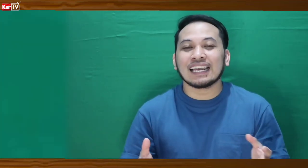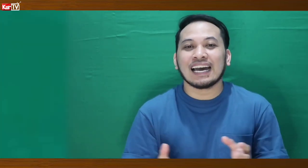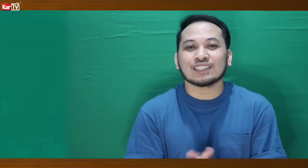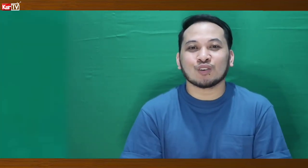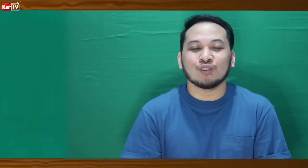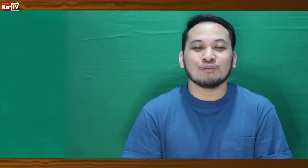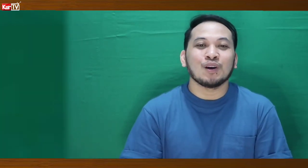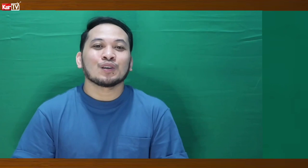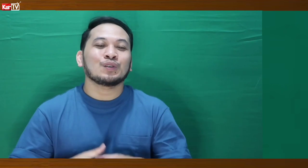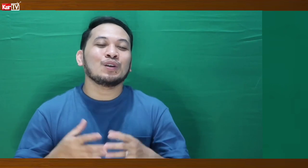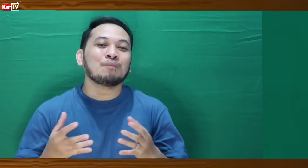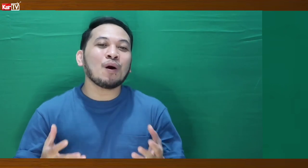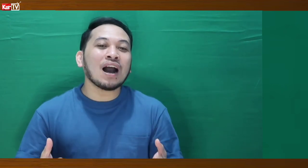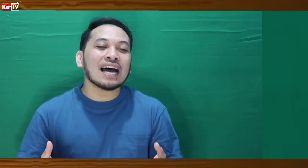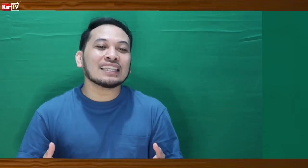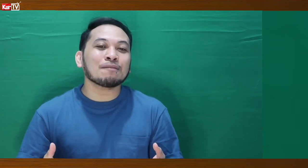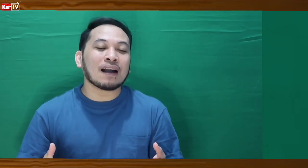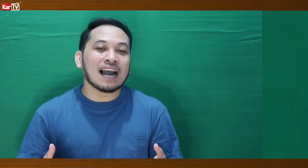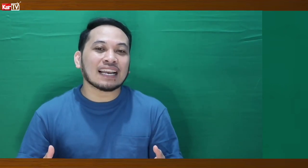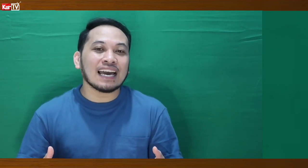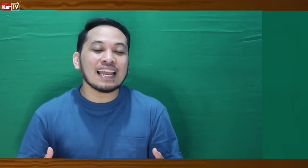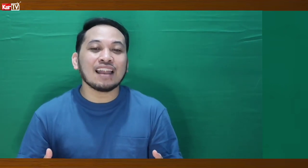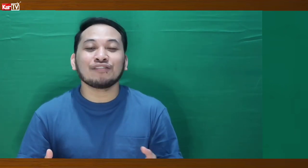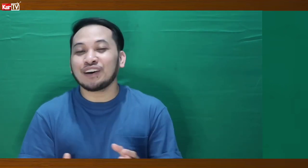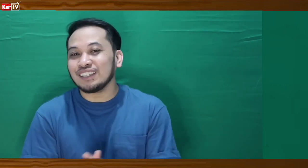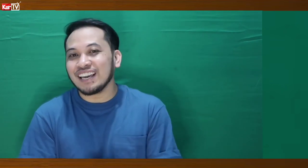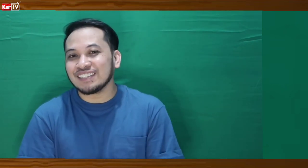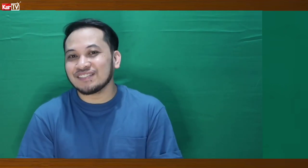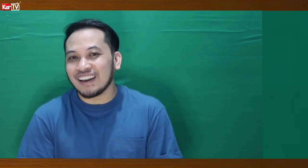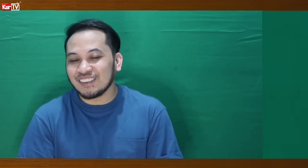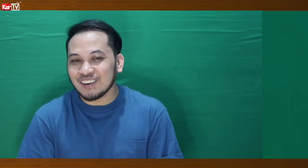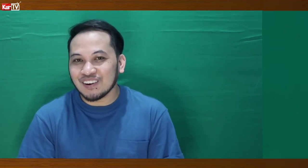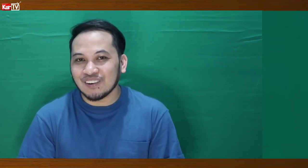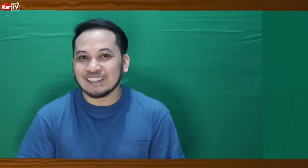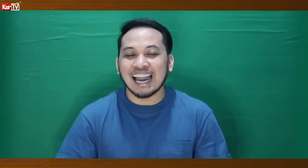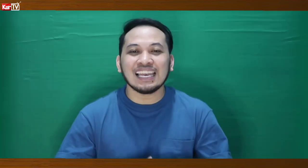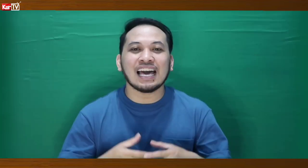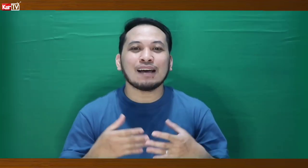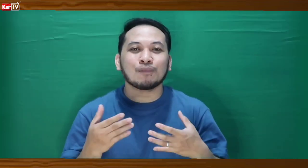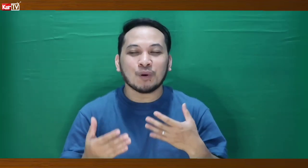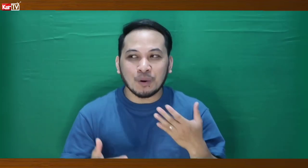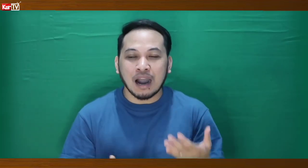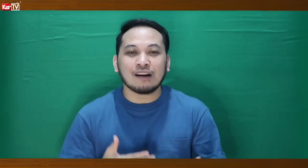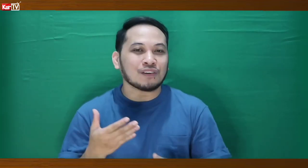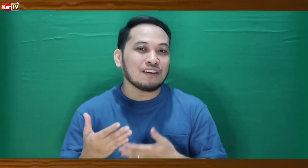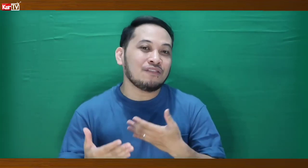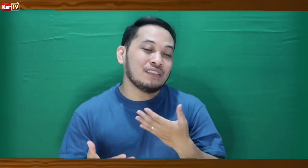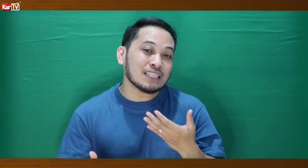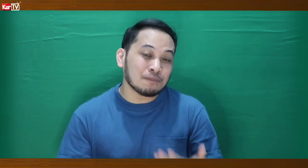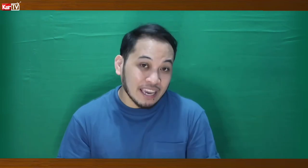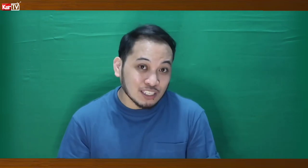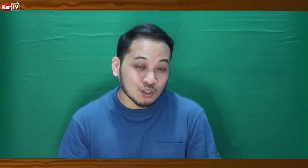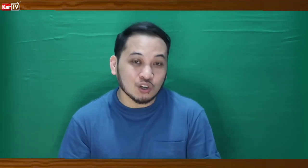classroom So yun po ang ating pag-aaralan for today's video Dahil alam ko, after this vacation,